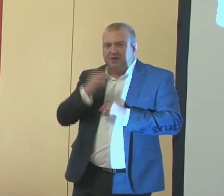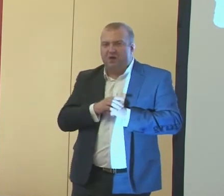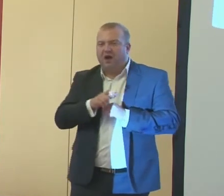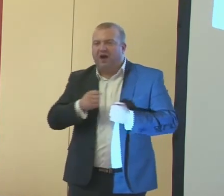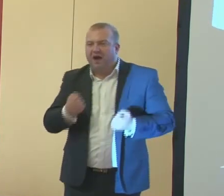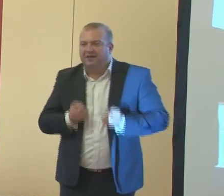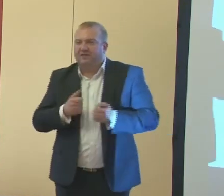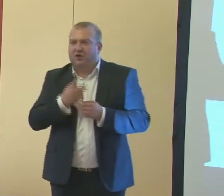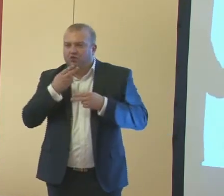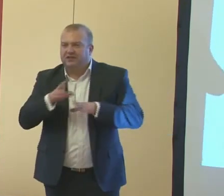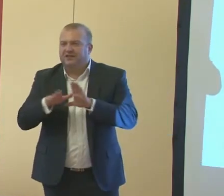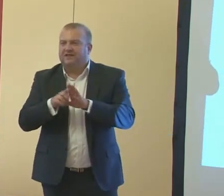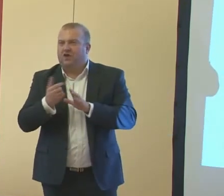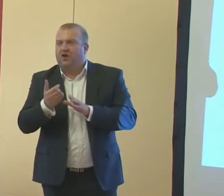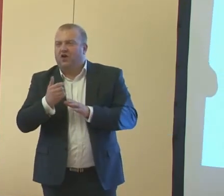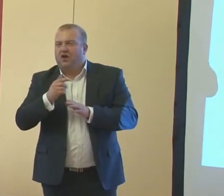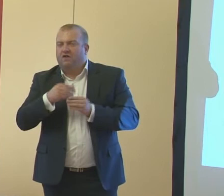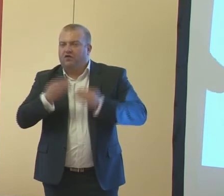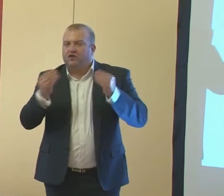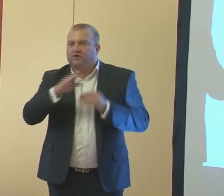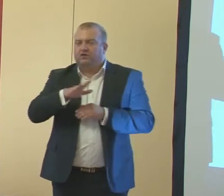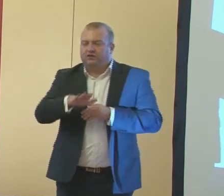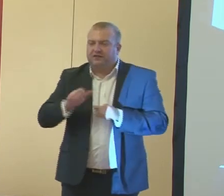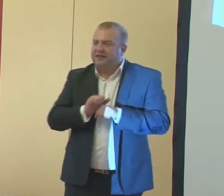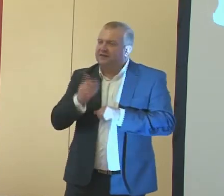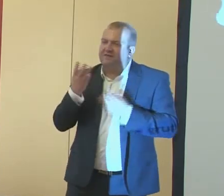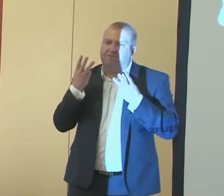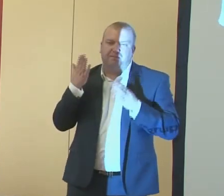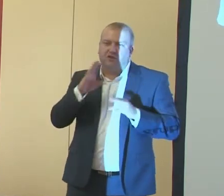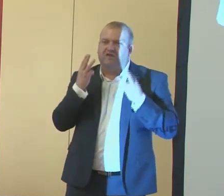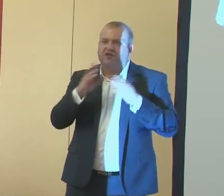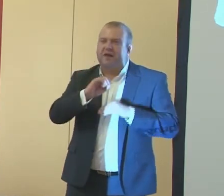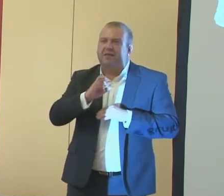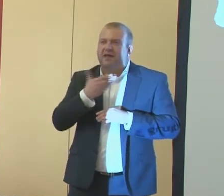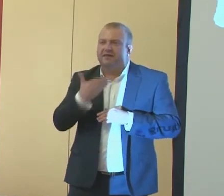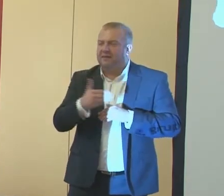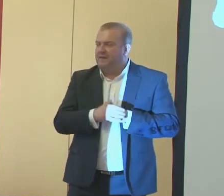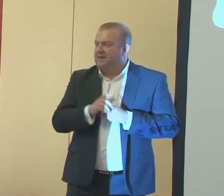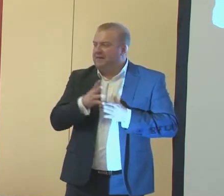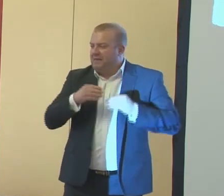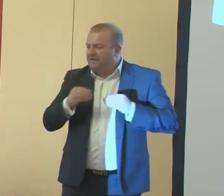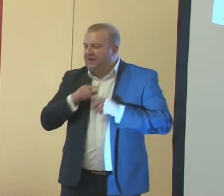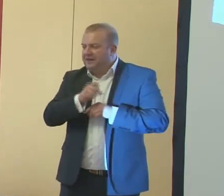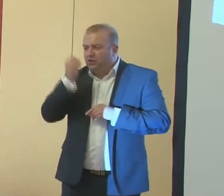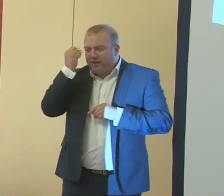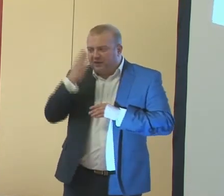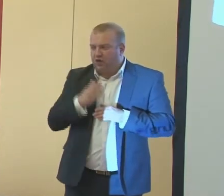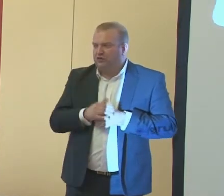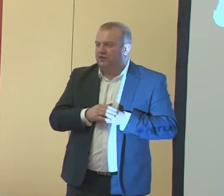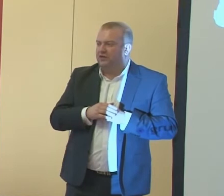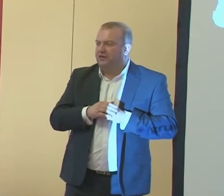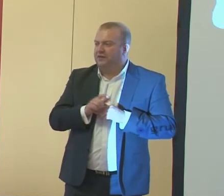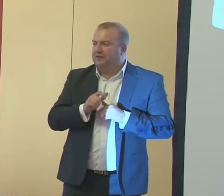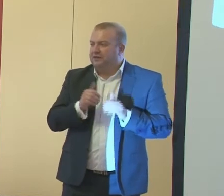aktywne uczestnictwo rodziców w rozwoju dziecka jest elementem niezbędnym. Nabywanie tych umiejętności i podążanie za